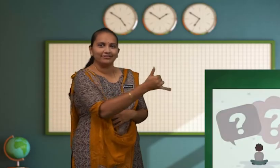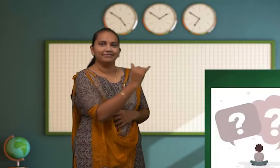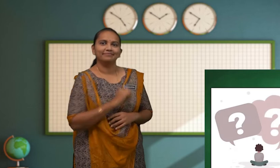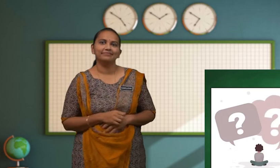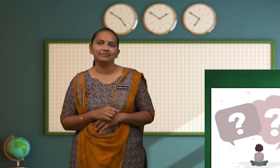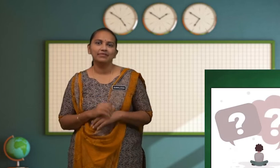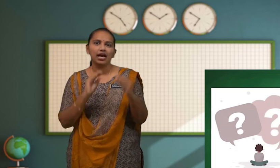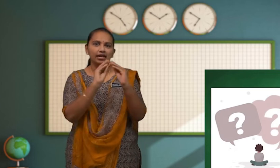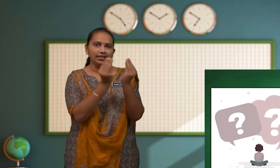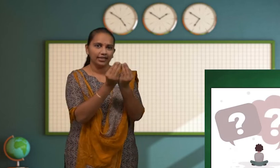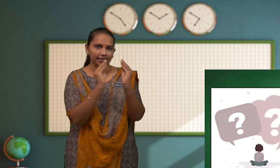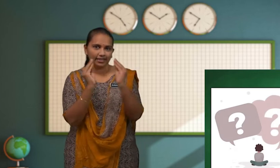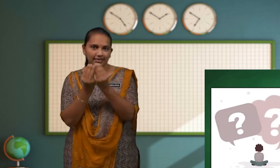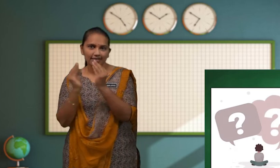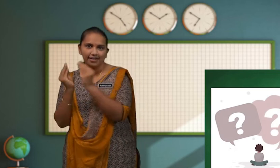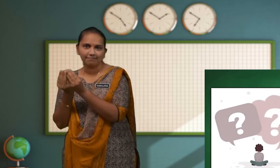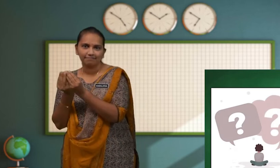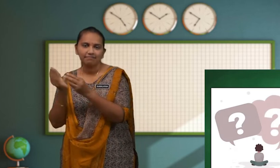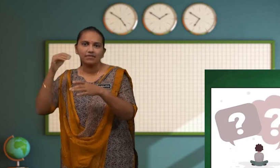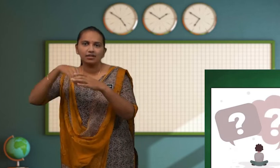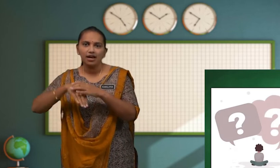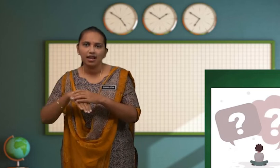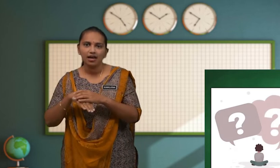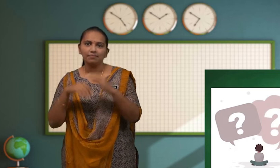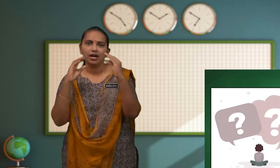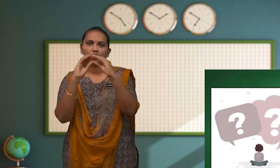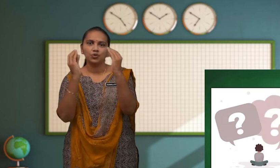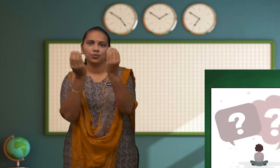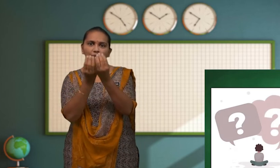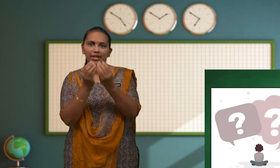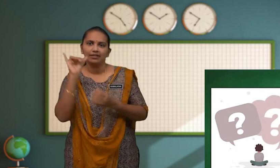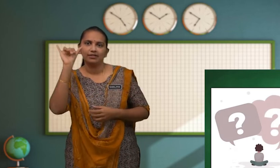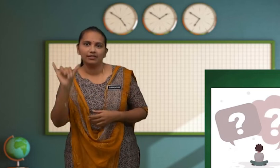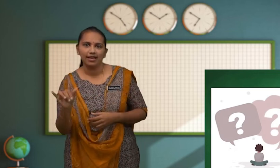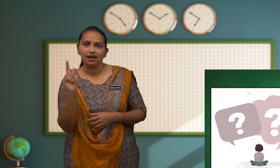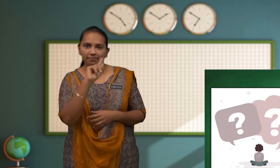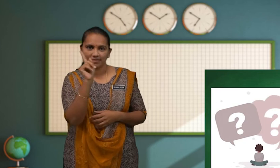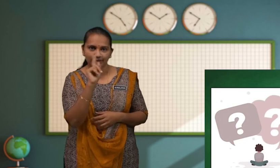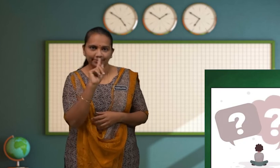Dikelaskan Dalam Kumpulan Yang Mana